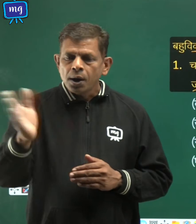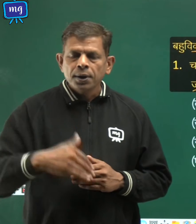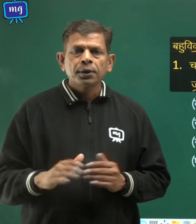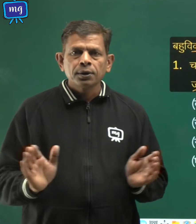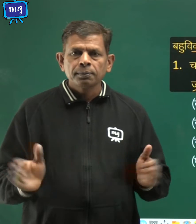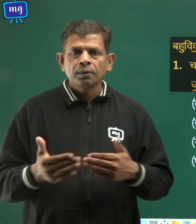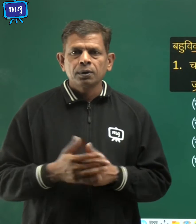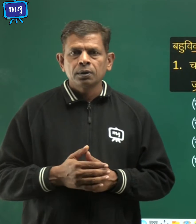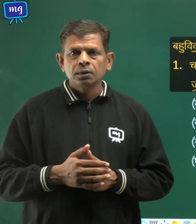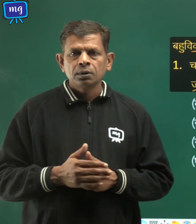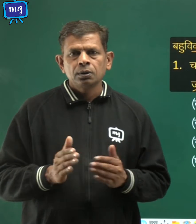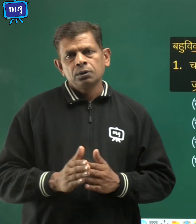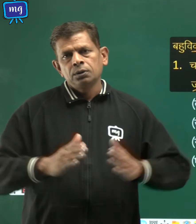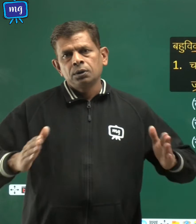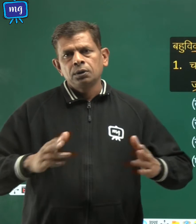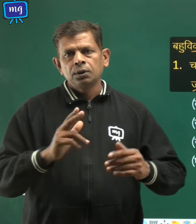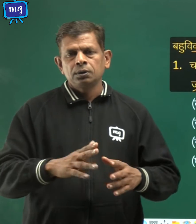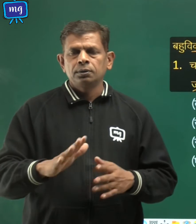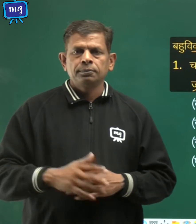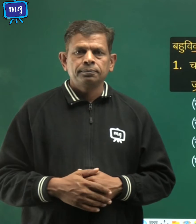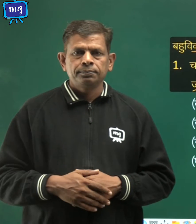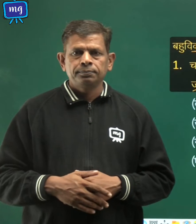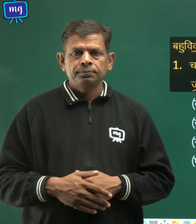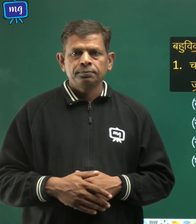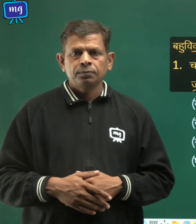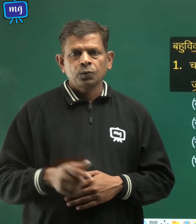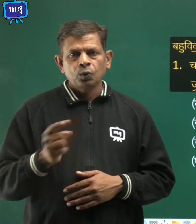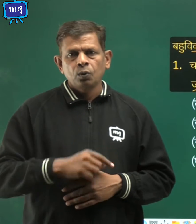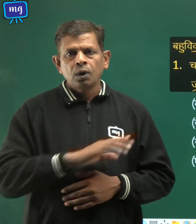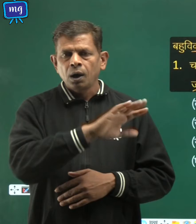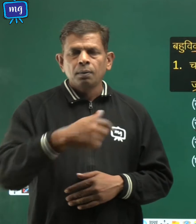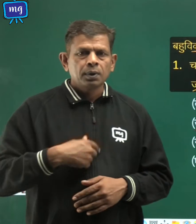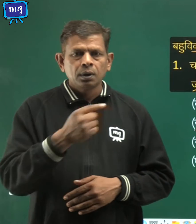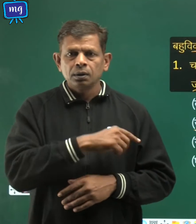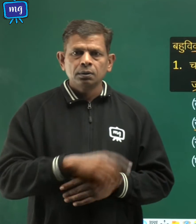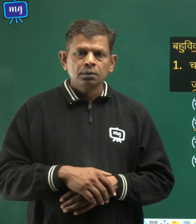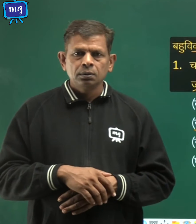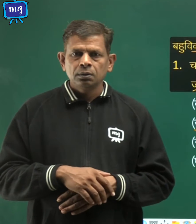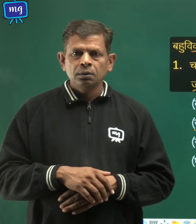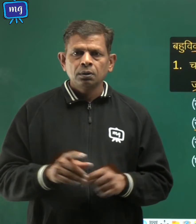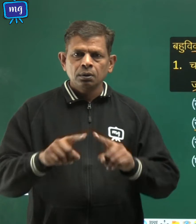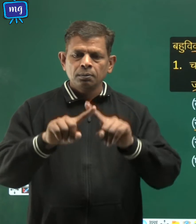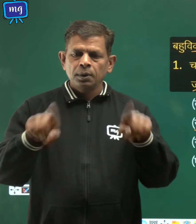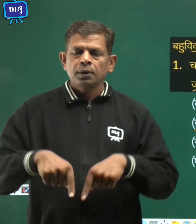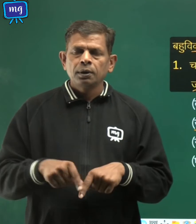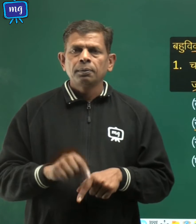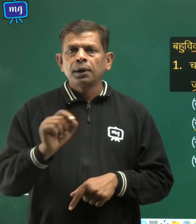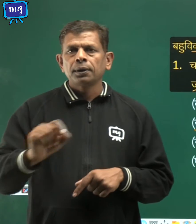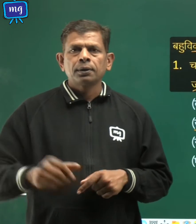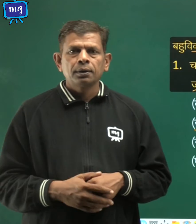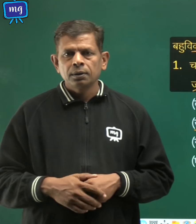जगे रहती है तो हम यहाँ ब्रैकेट में लिखेंगे